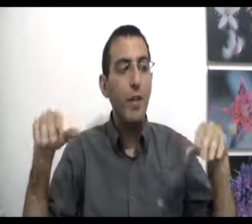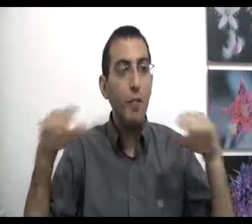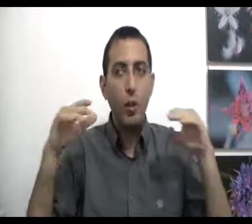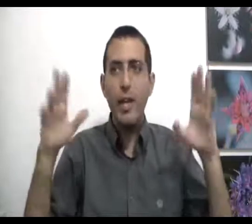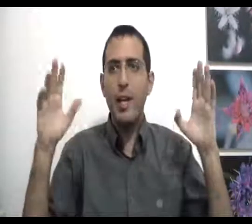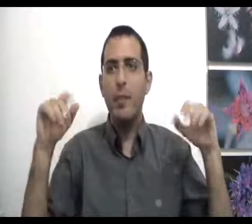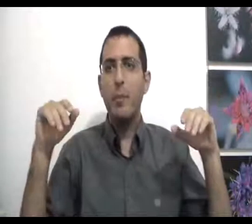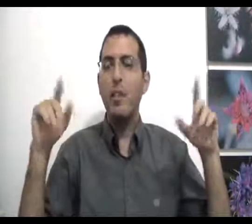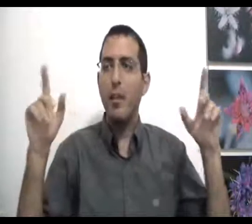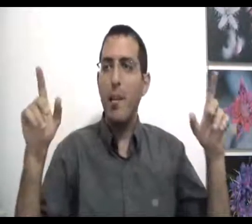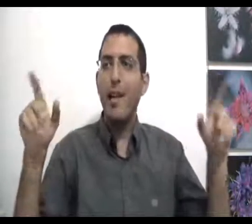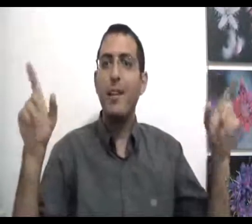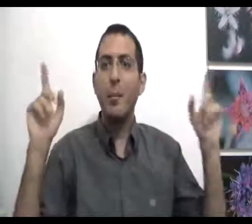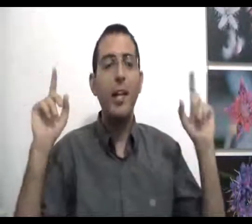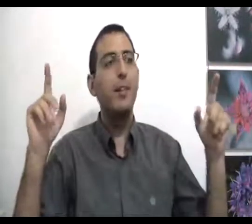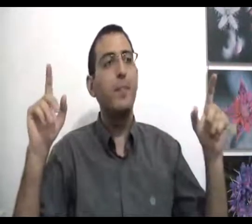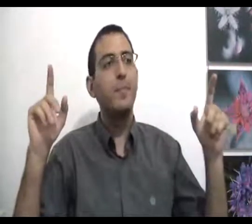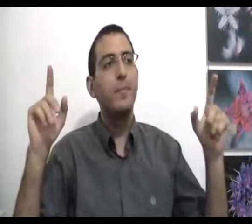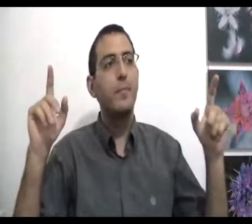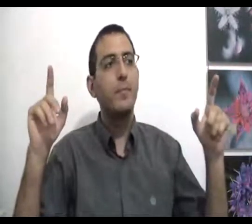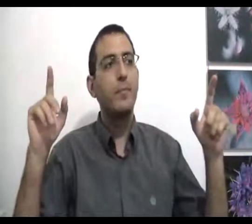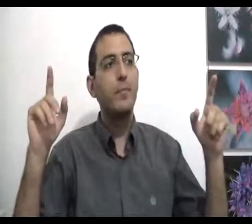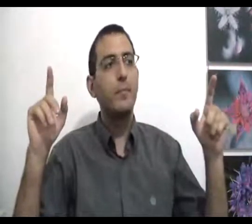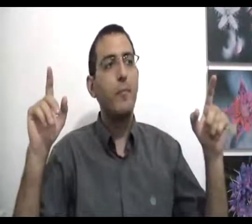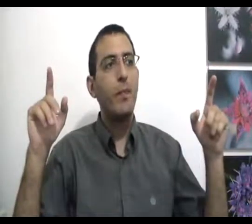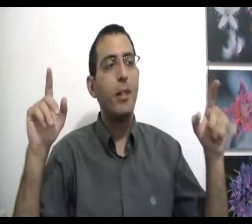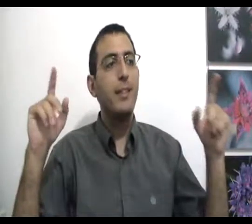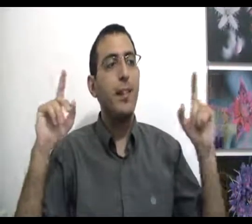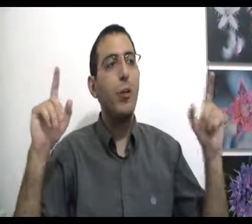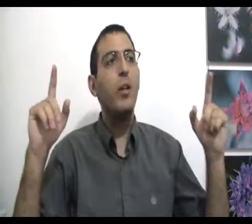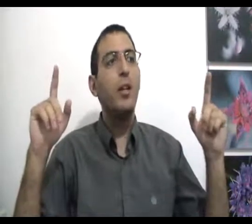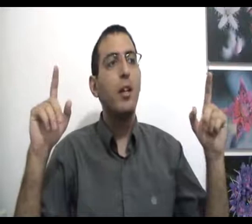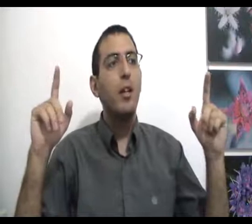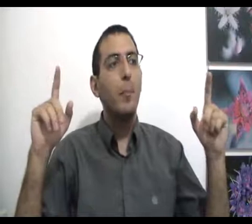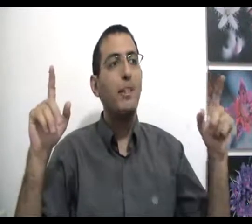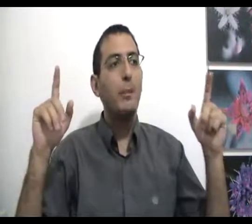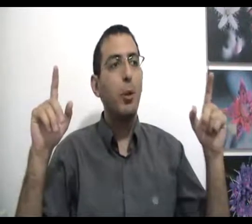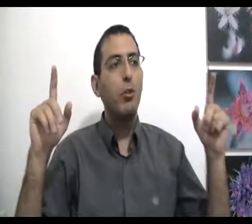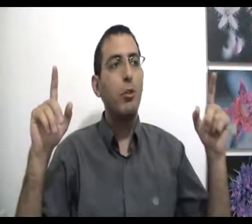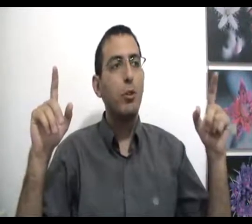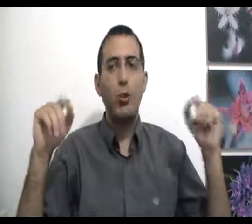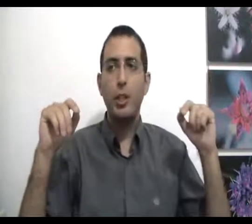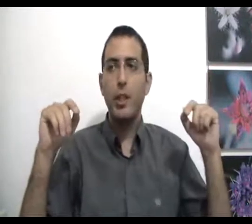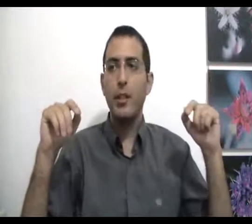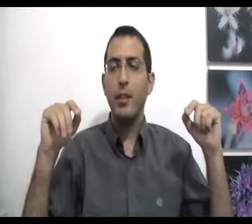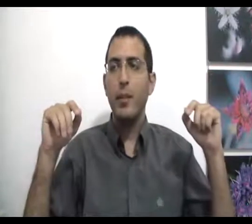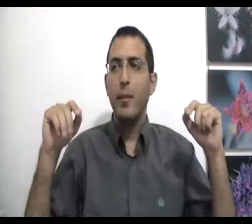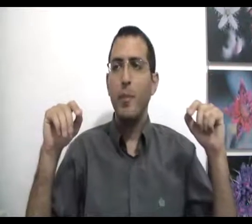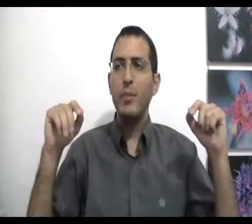ולא יהיה אהבה אמיתית ולמה כי תמיד זה תלוי בסיבות כלשהן מה זאת